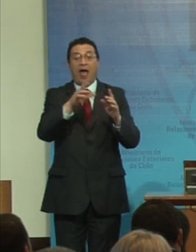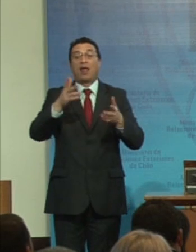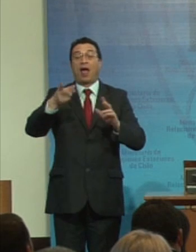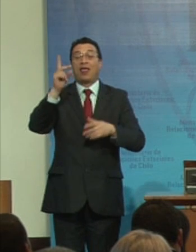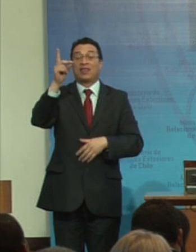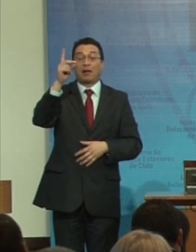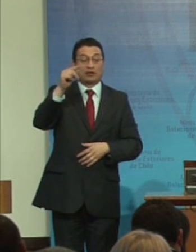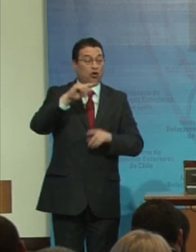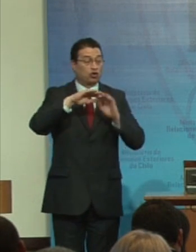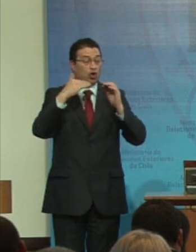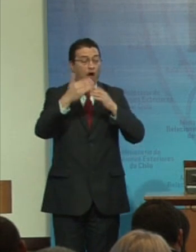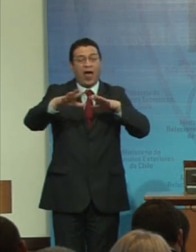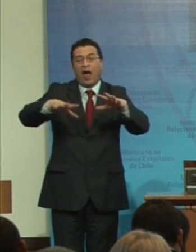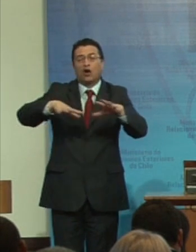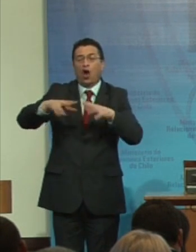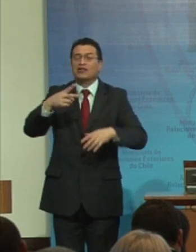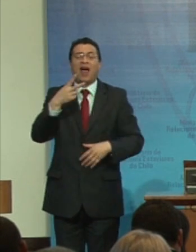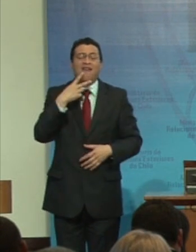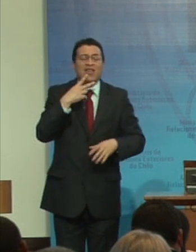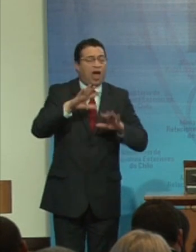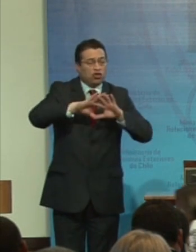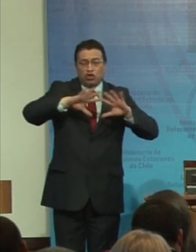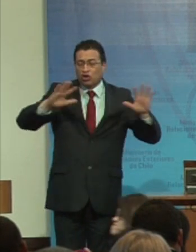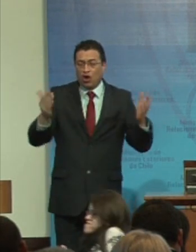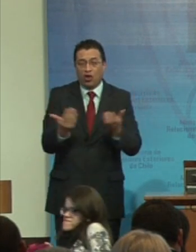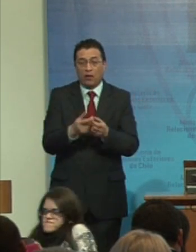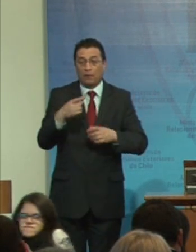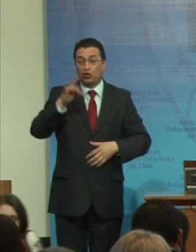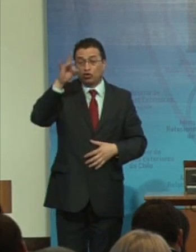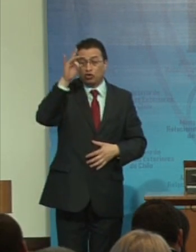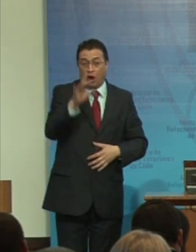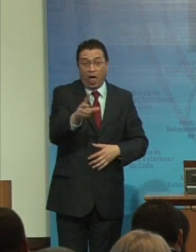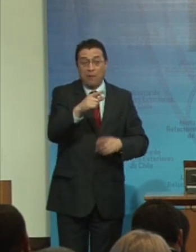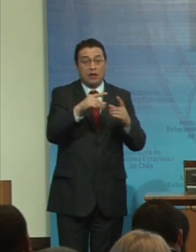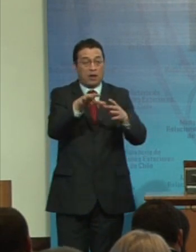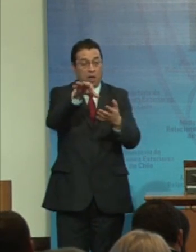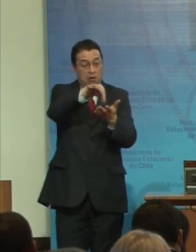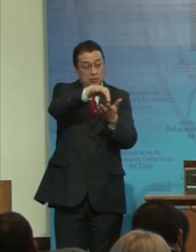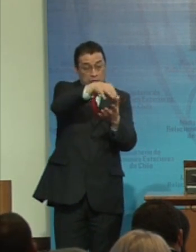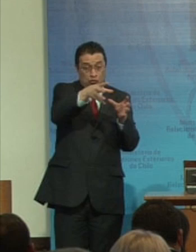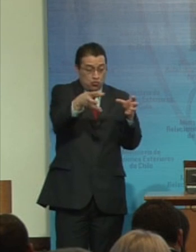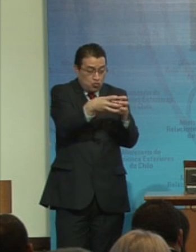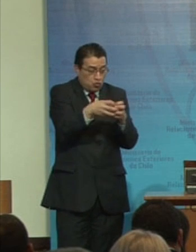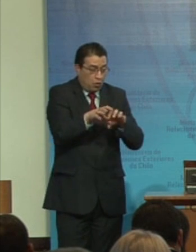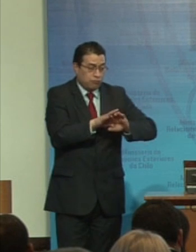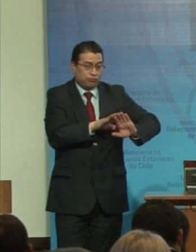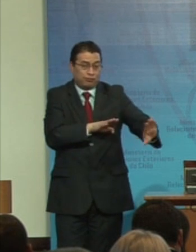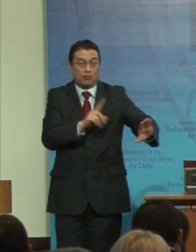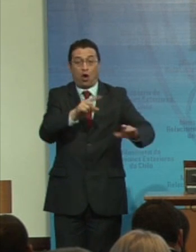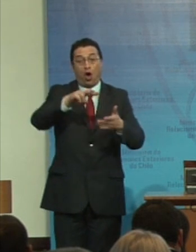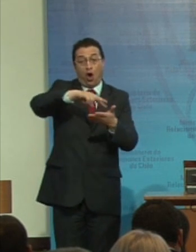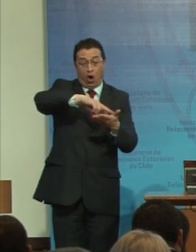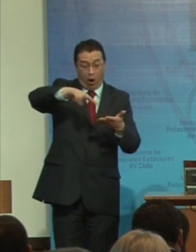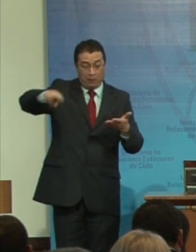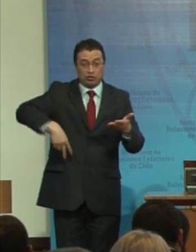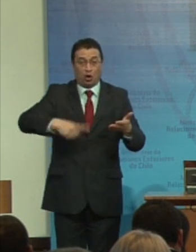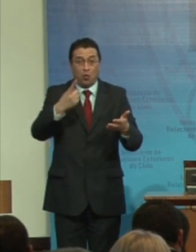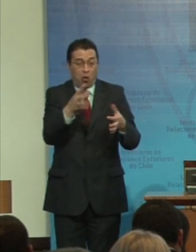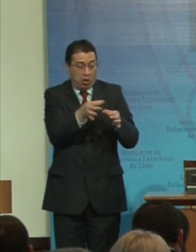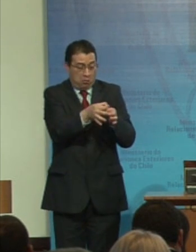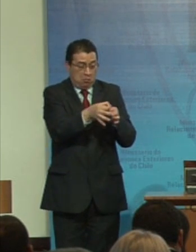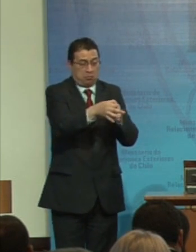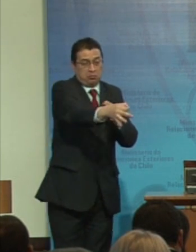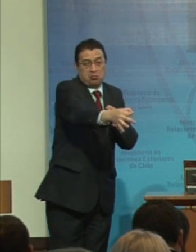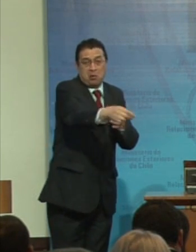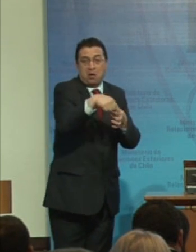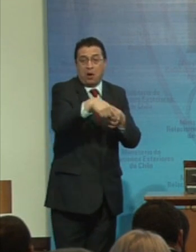ámbitos de la vida no solamente el gueto de las personas con discapacidad la convención no es una isla de las personas con